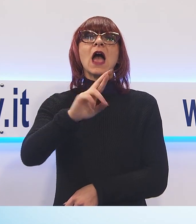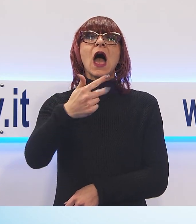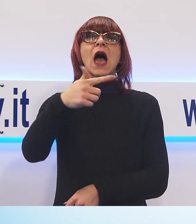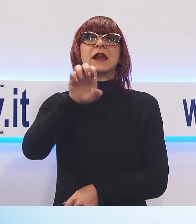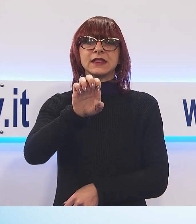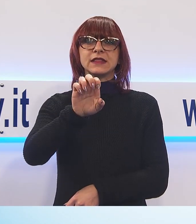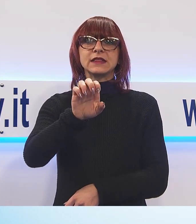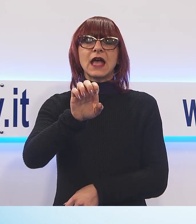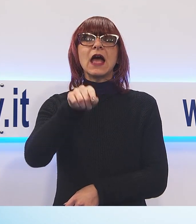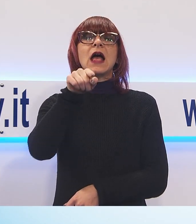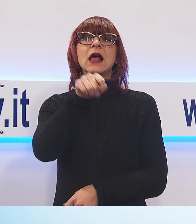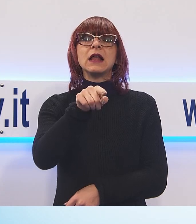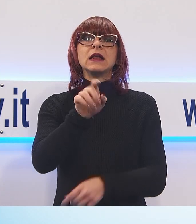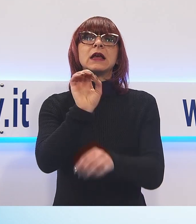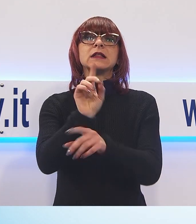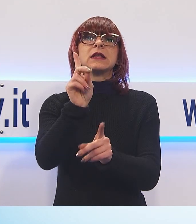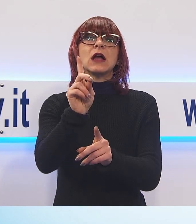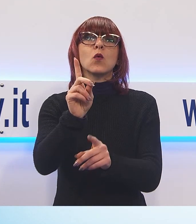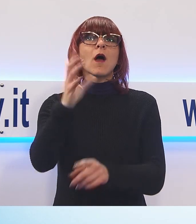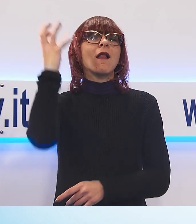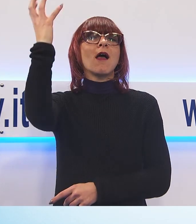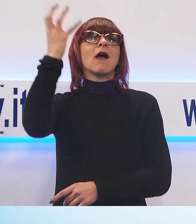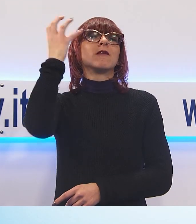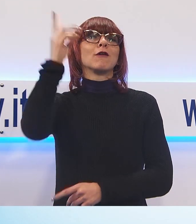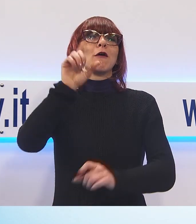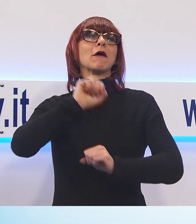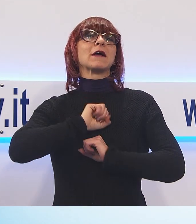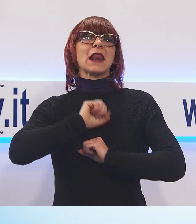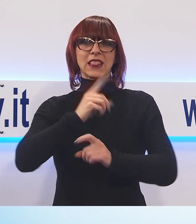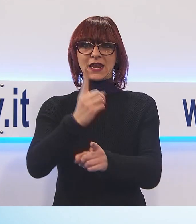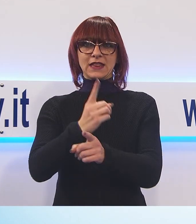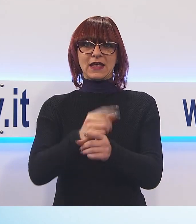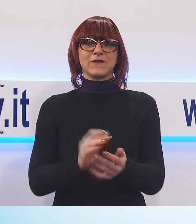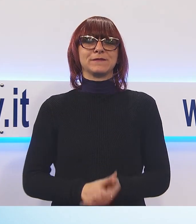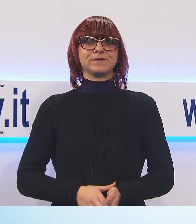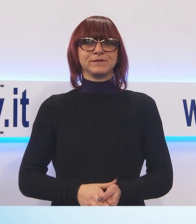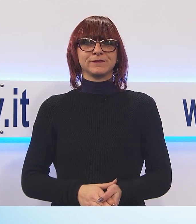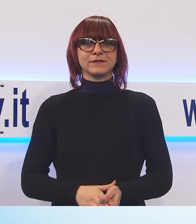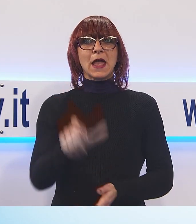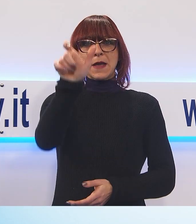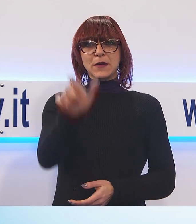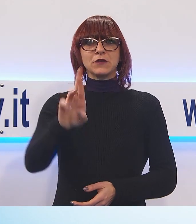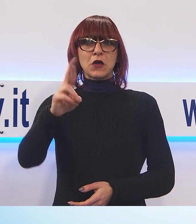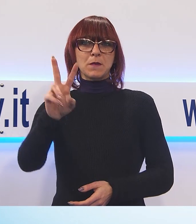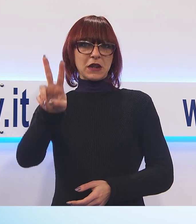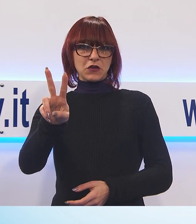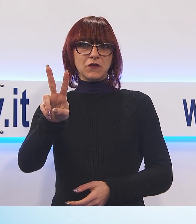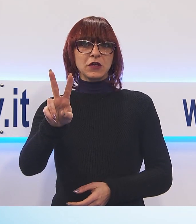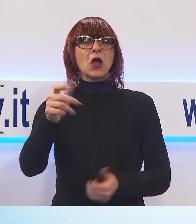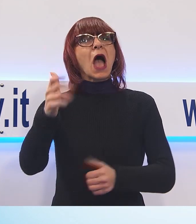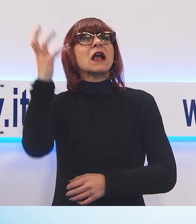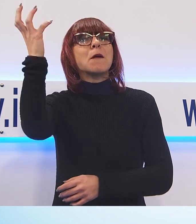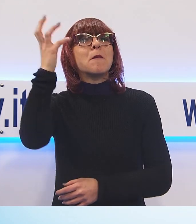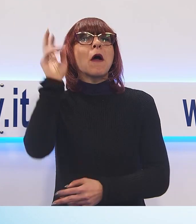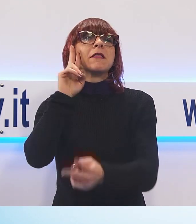credere nei sogni. Un incontro più con il poeta che con il cantautore Roberto Vecchioni, ospita il Teatro